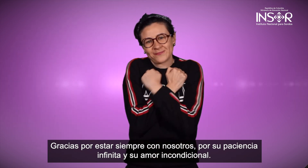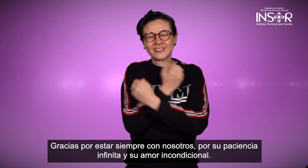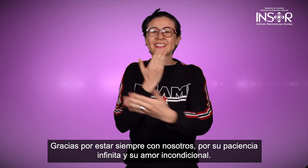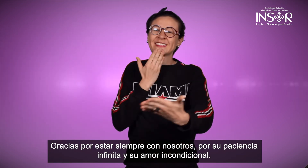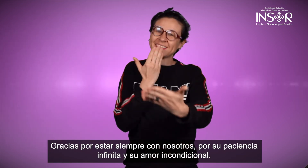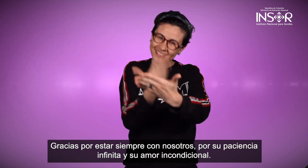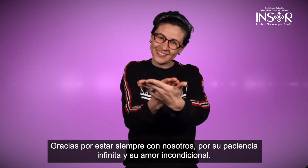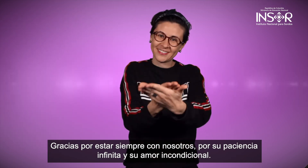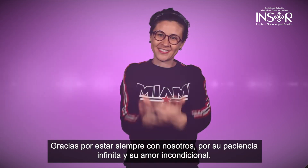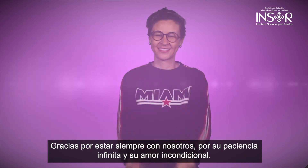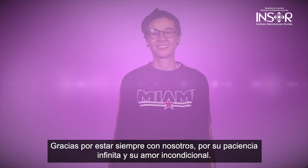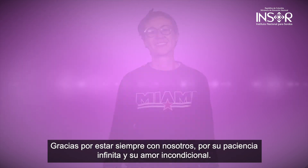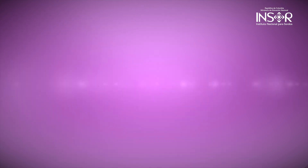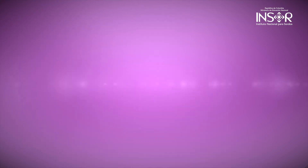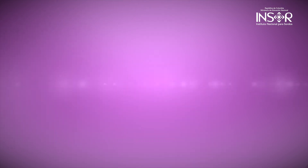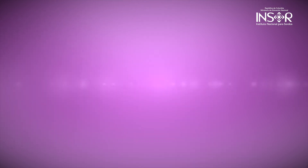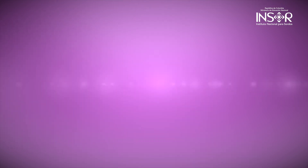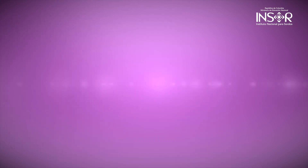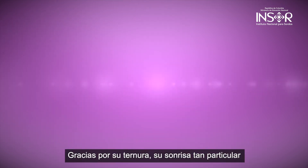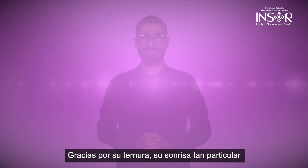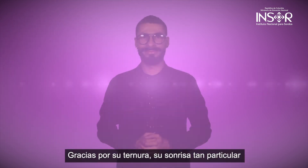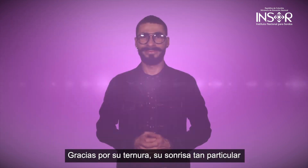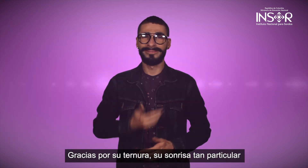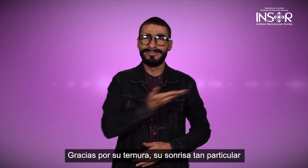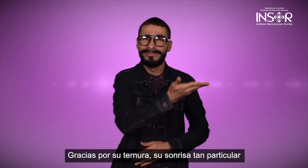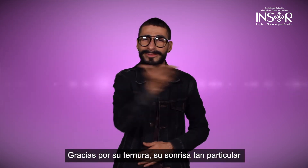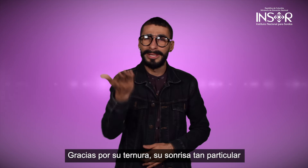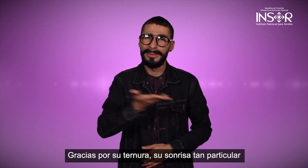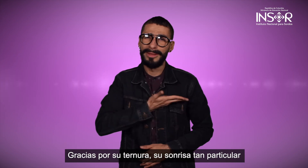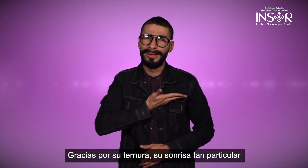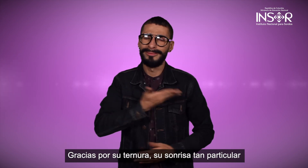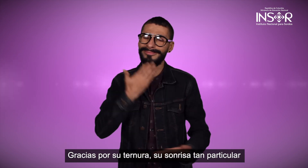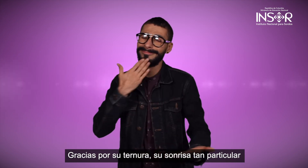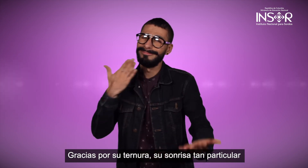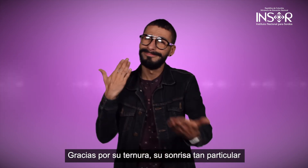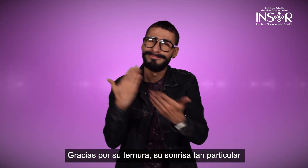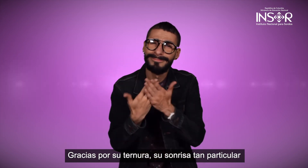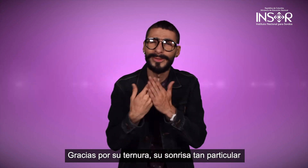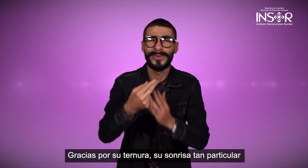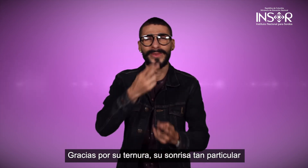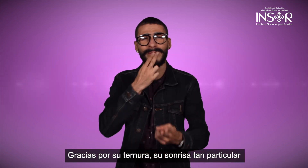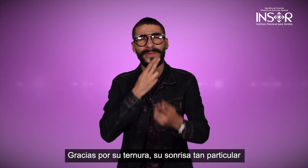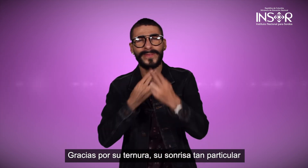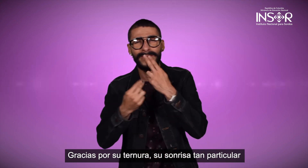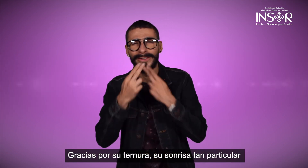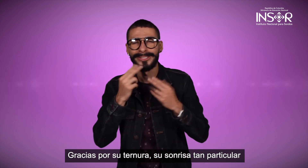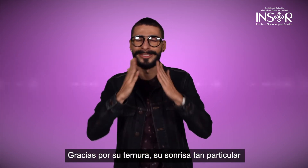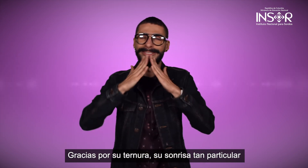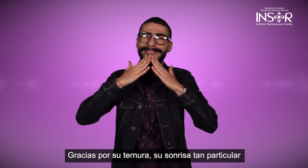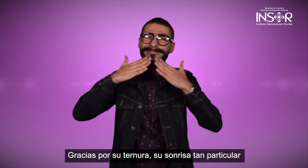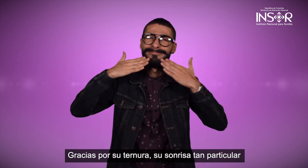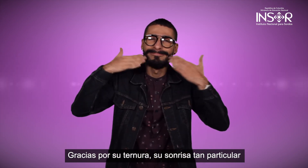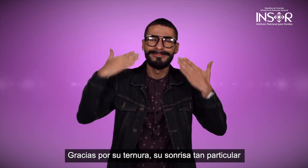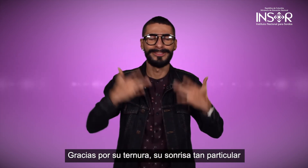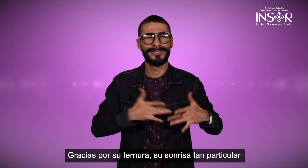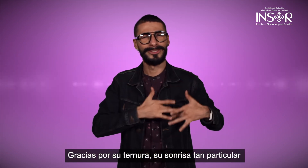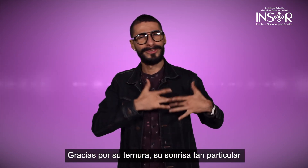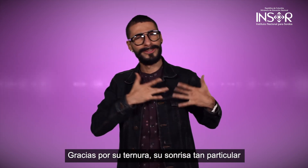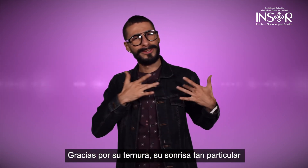incondicional Gracias por su ternura,